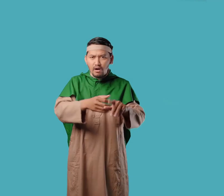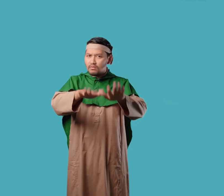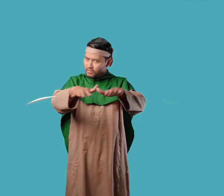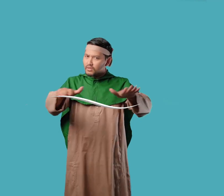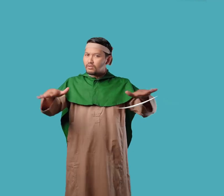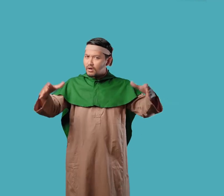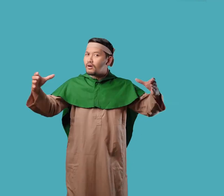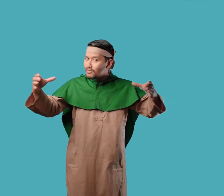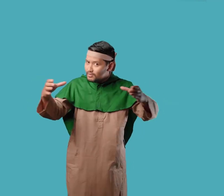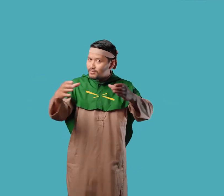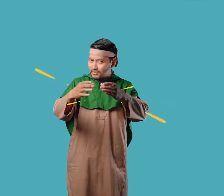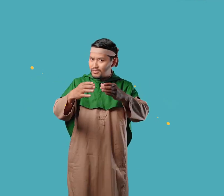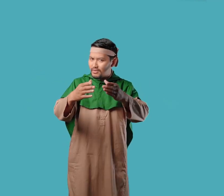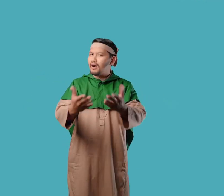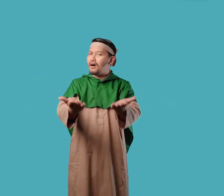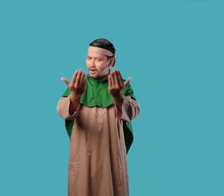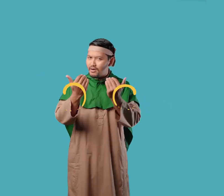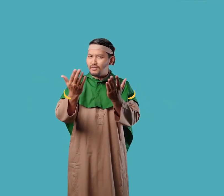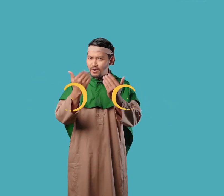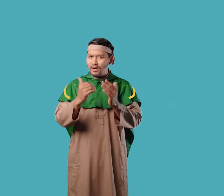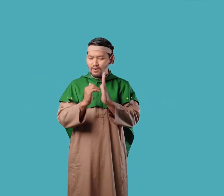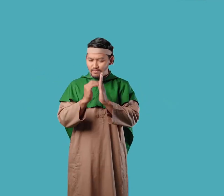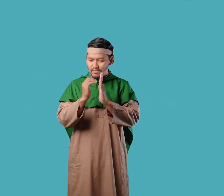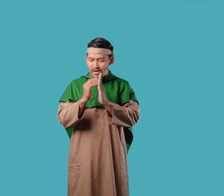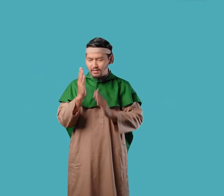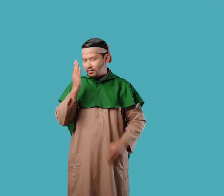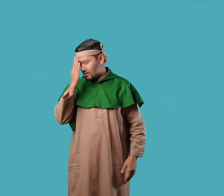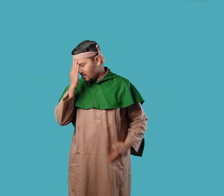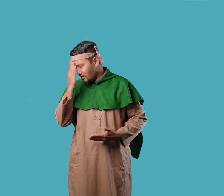Mengajak Bani Israel Untuk bertawabat kepada Allah